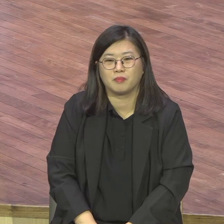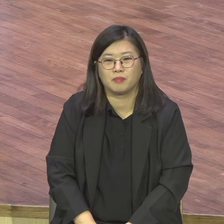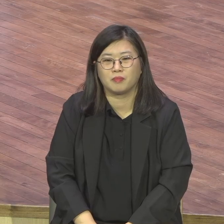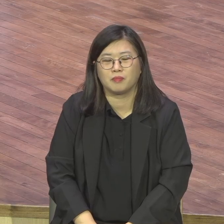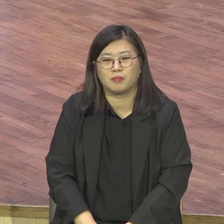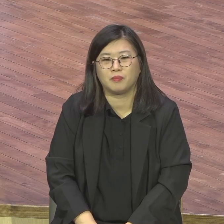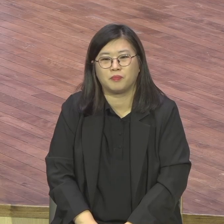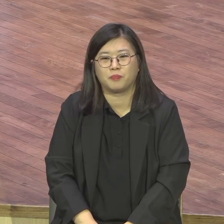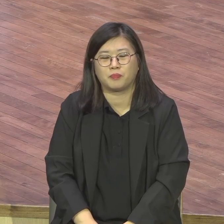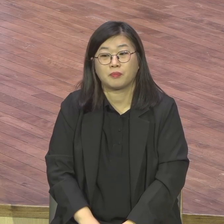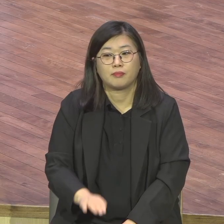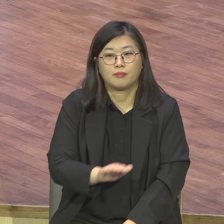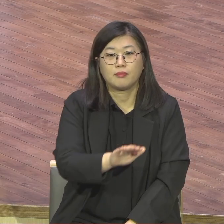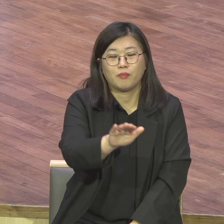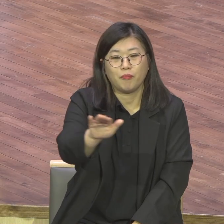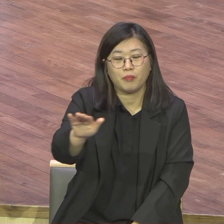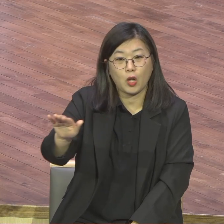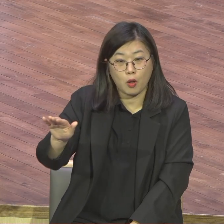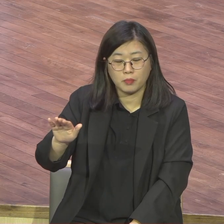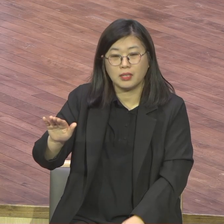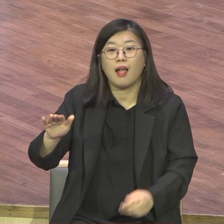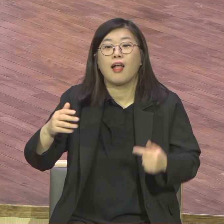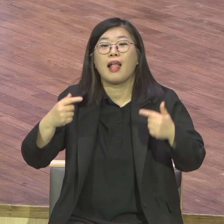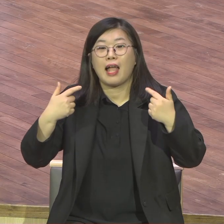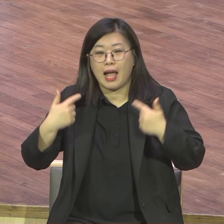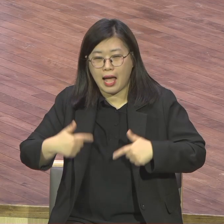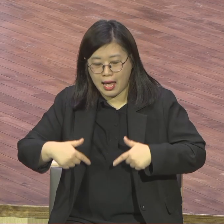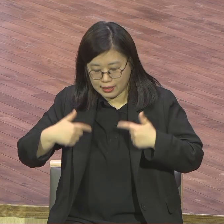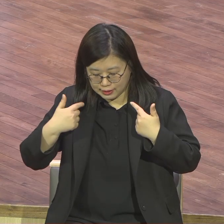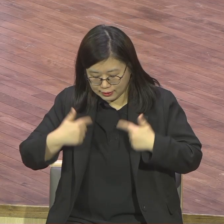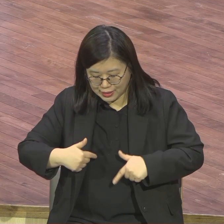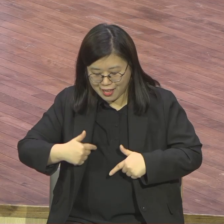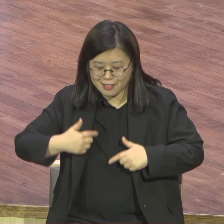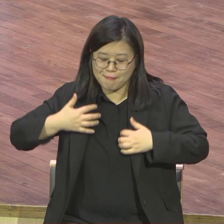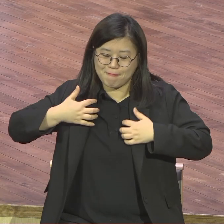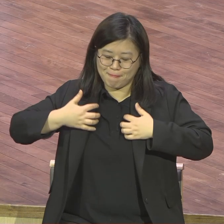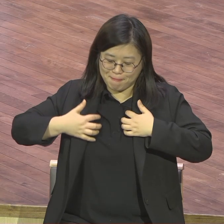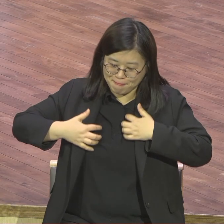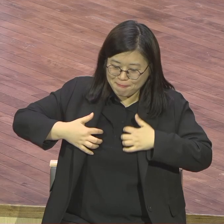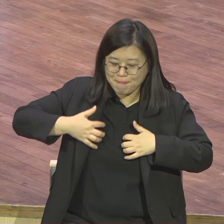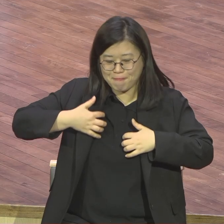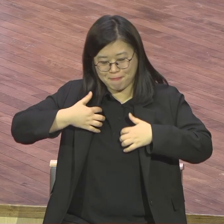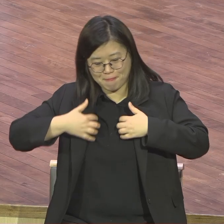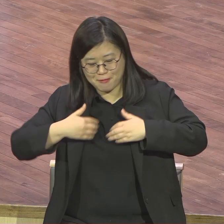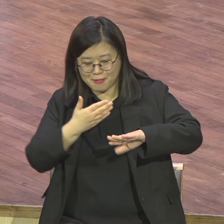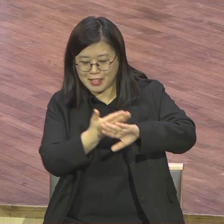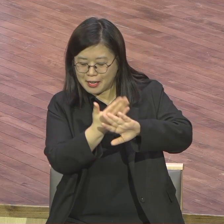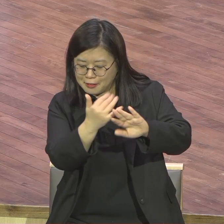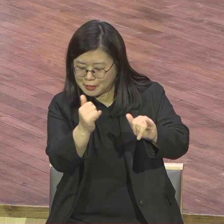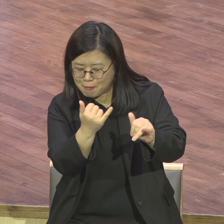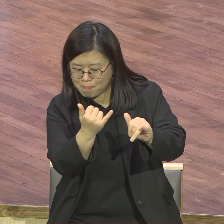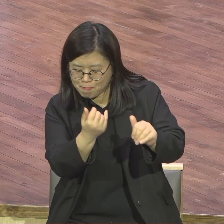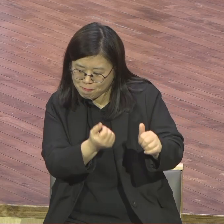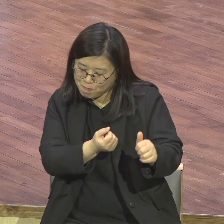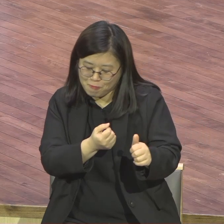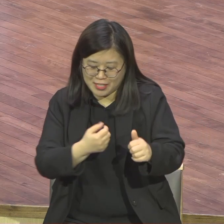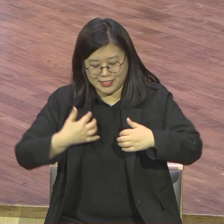여러분이 어떤 영적 중심과 자세를 가지고 교회 직분을 감당하냐에 따라서